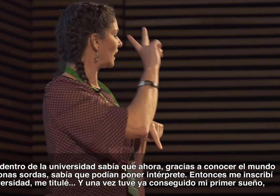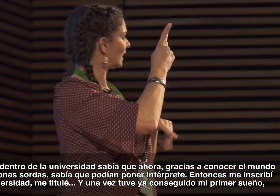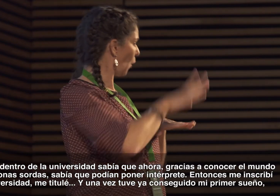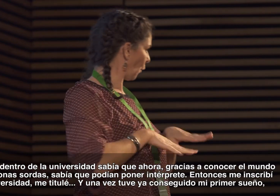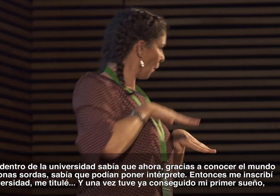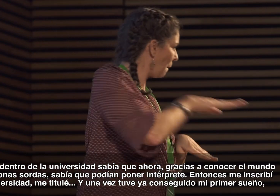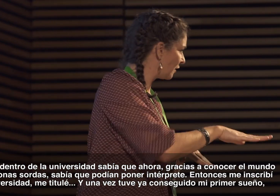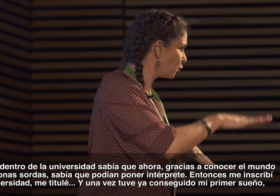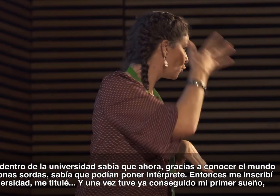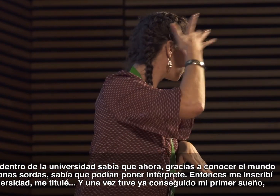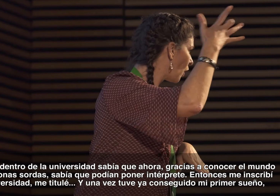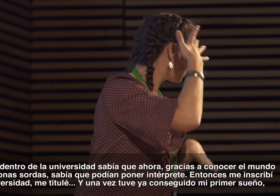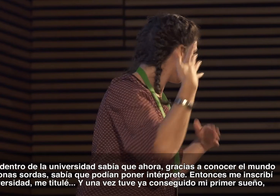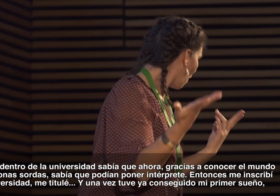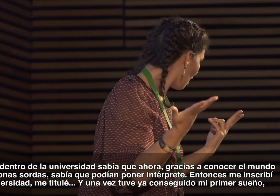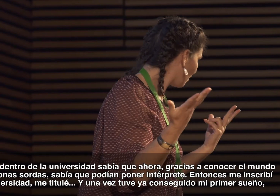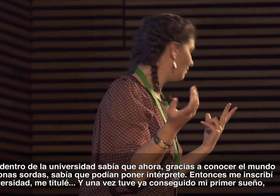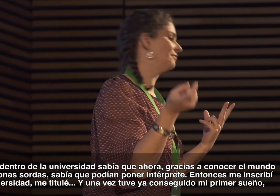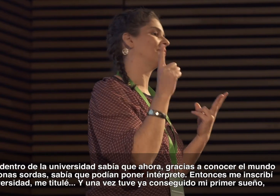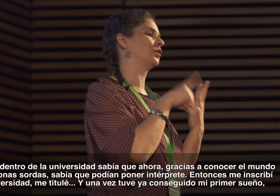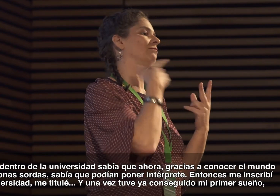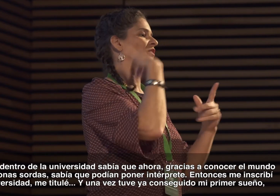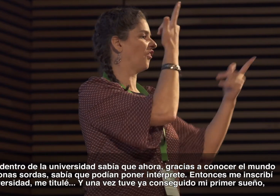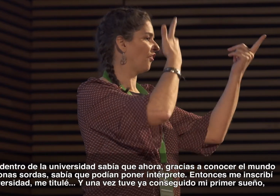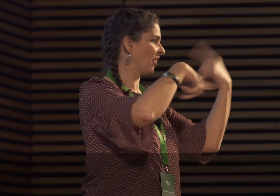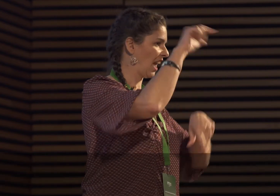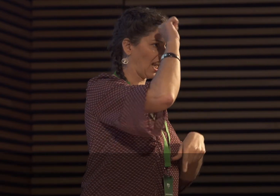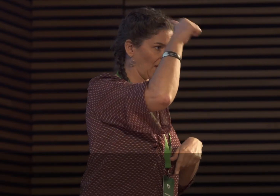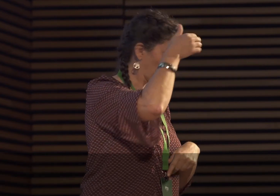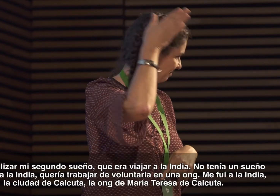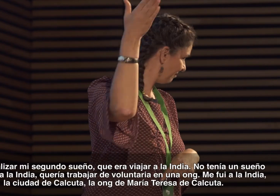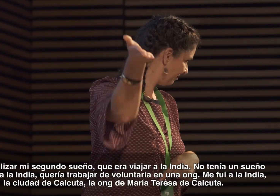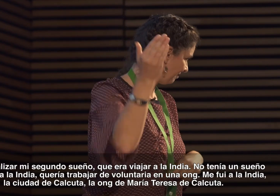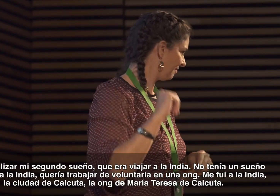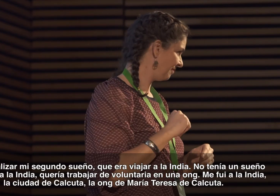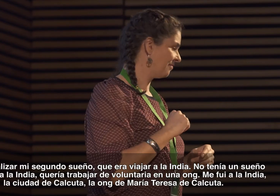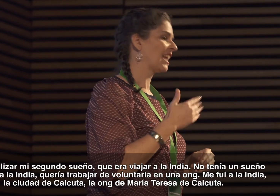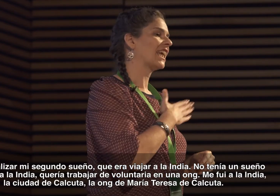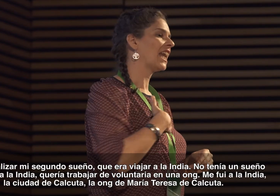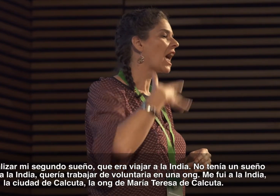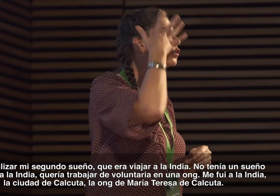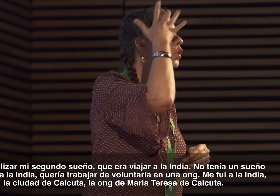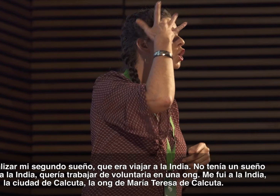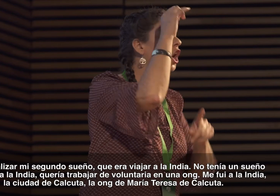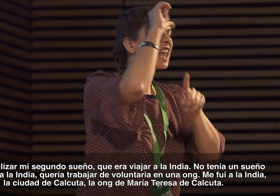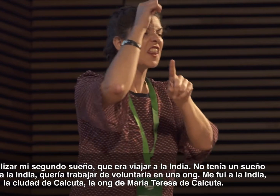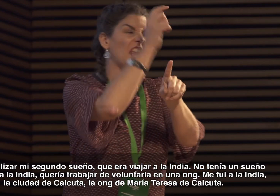vez tuve ya... He conseguido mi primer sueño. Decidí realizar mi segundo sueño, que era viajar a la India. Yo tenía un